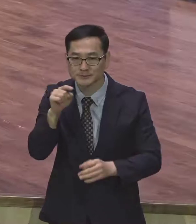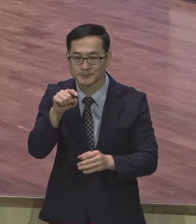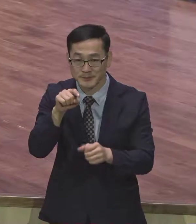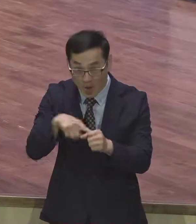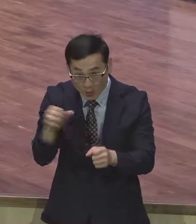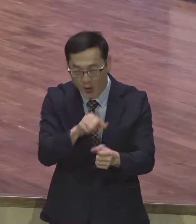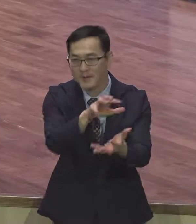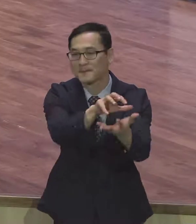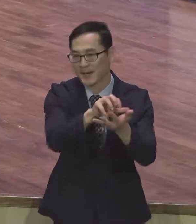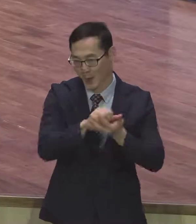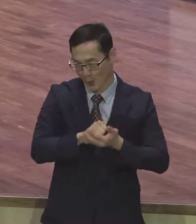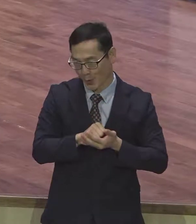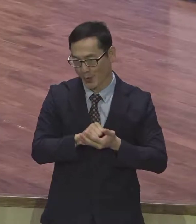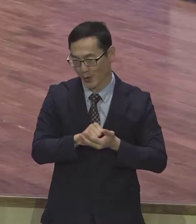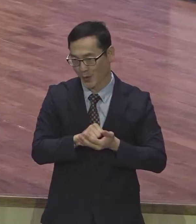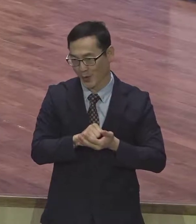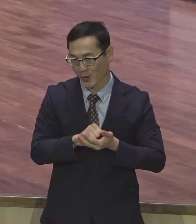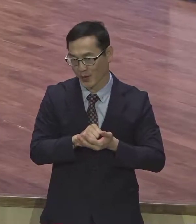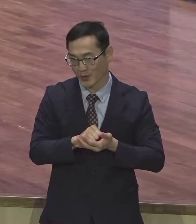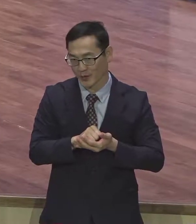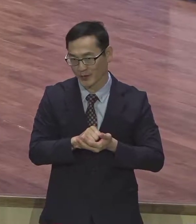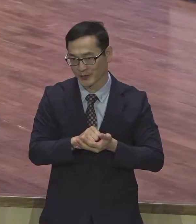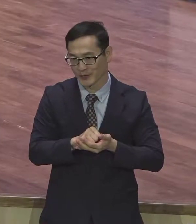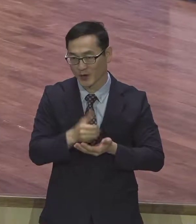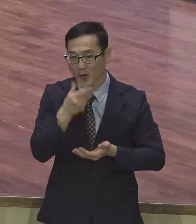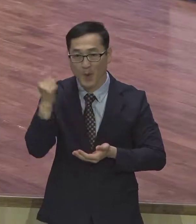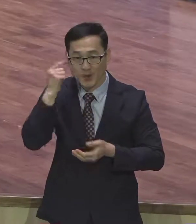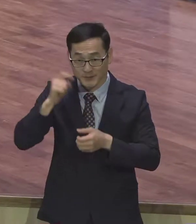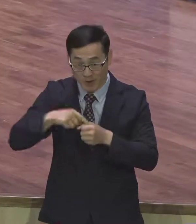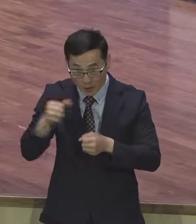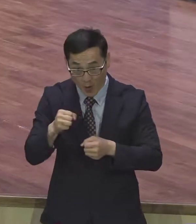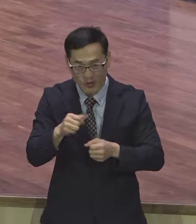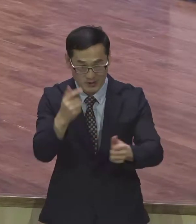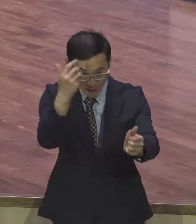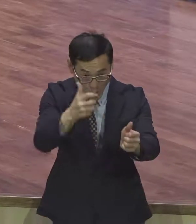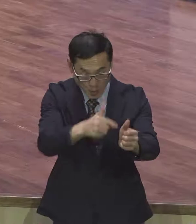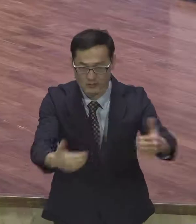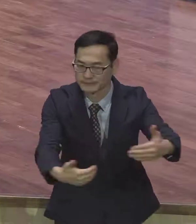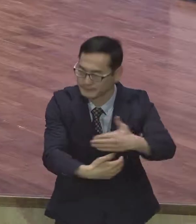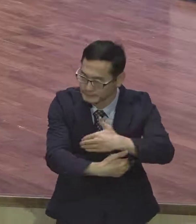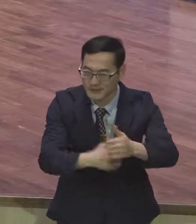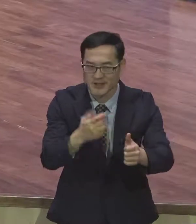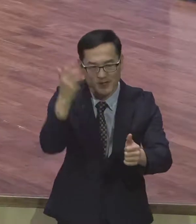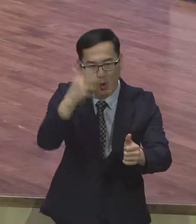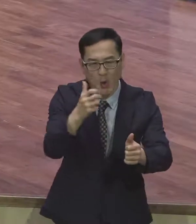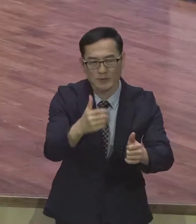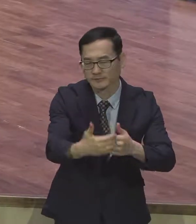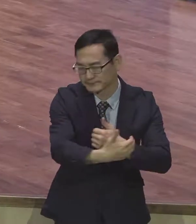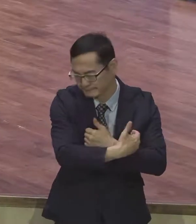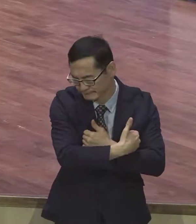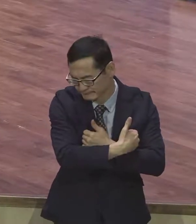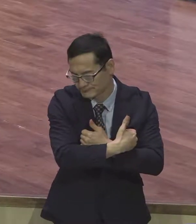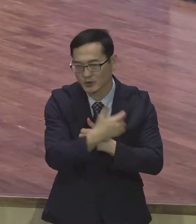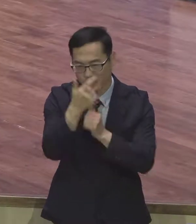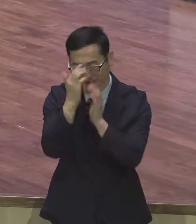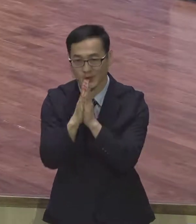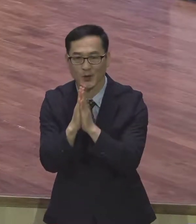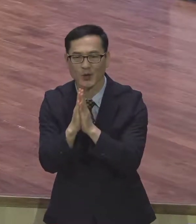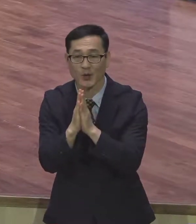그 영혼을 품으라고 말이에요. 복음적으로 그렇게 바라봐야 된다. 하면 복음적으로